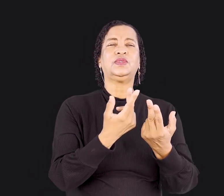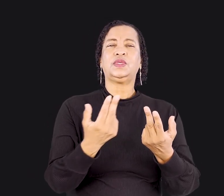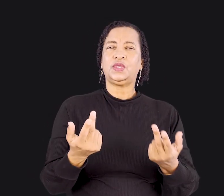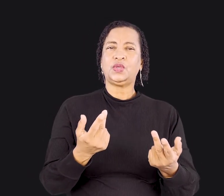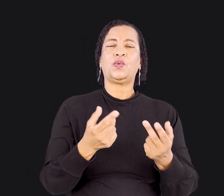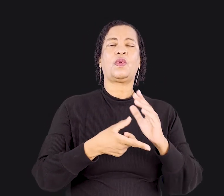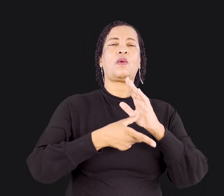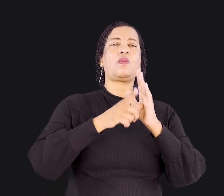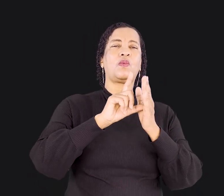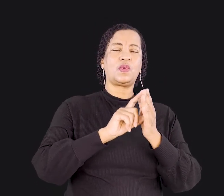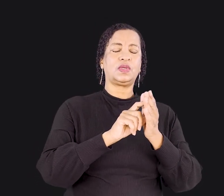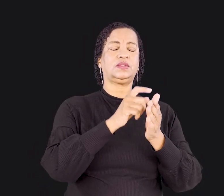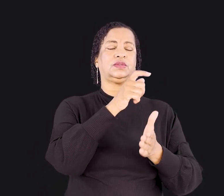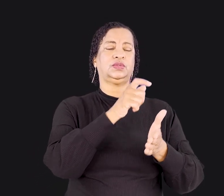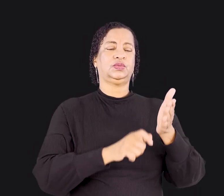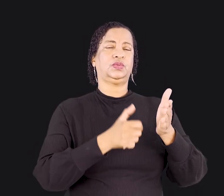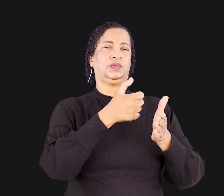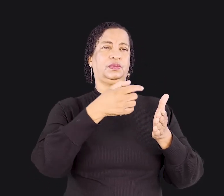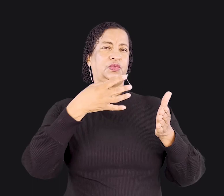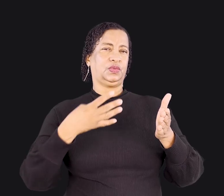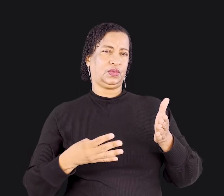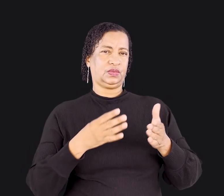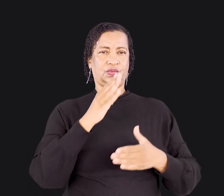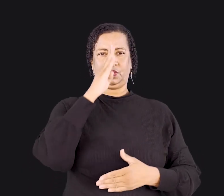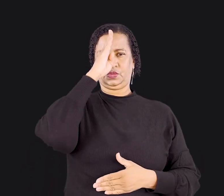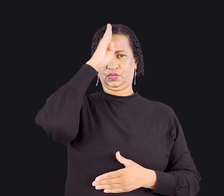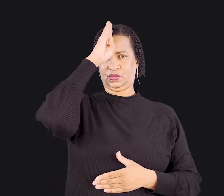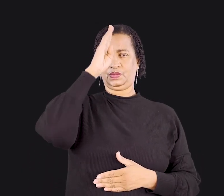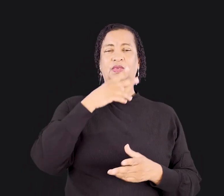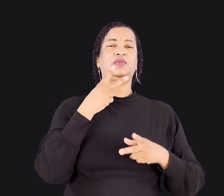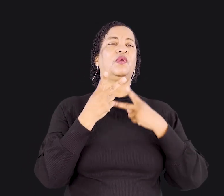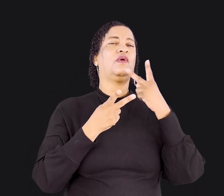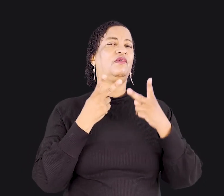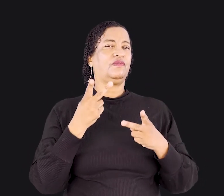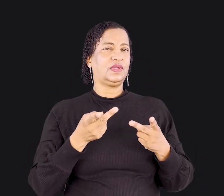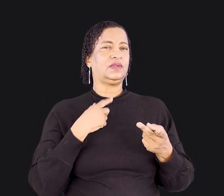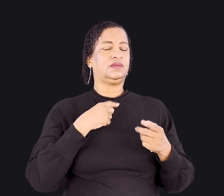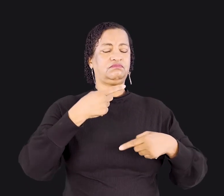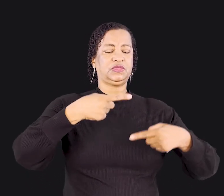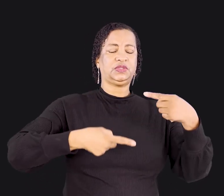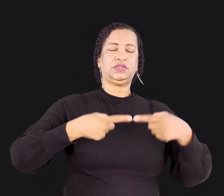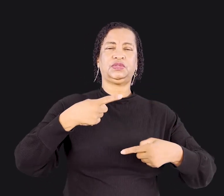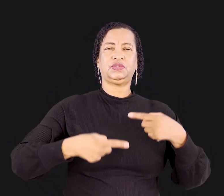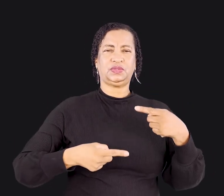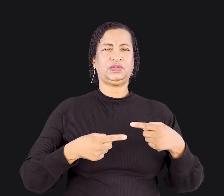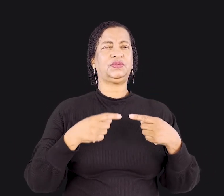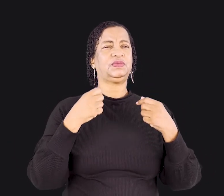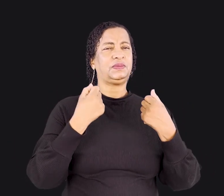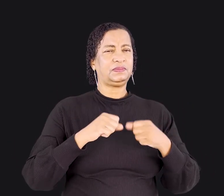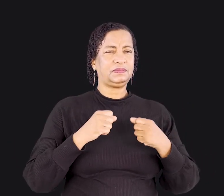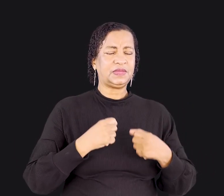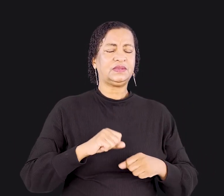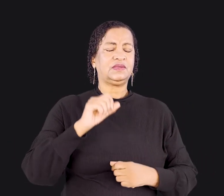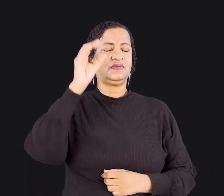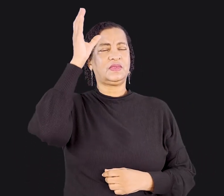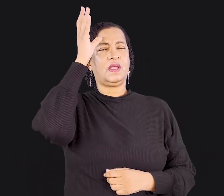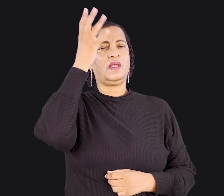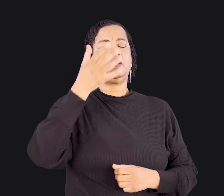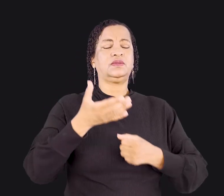que tomou no capítulo 14 de Romanos, dizendo que estas discussões deveriam ser resolvidas baseadas na